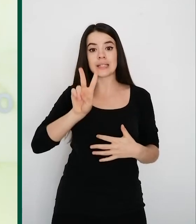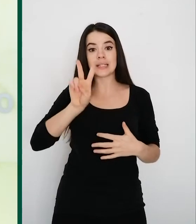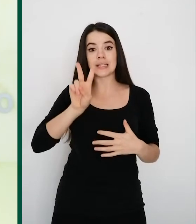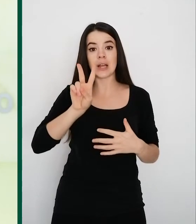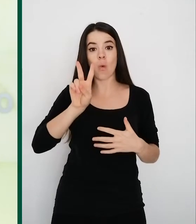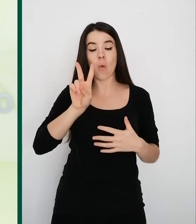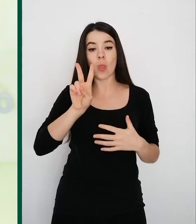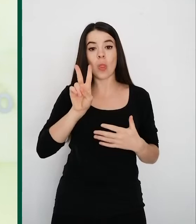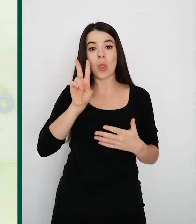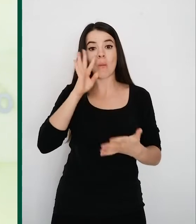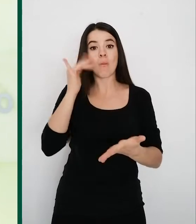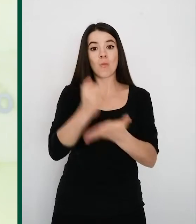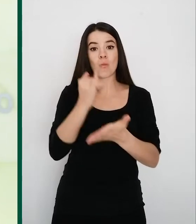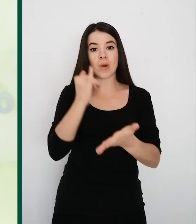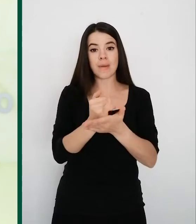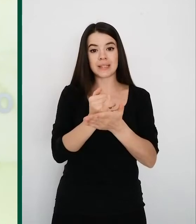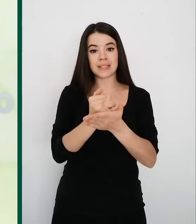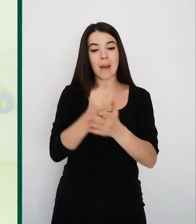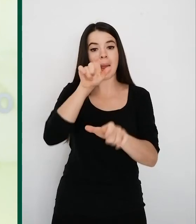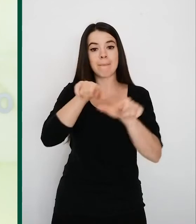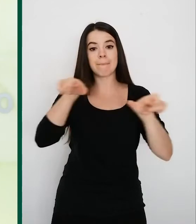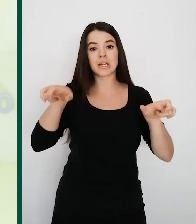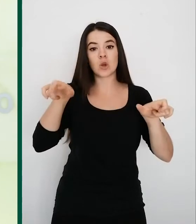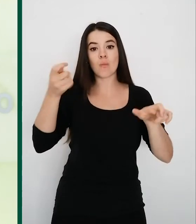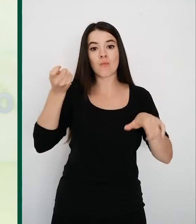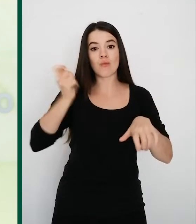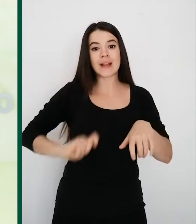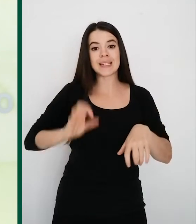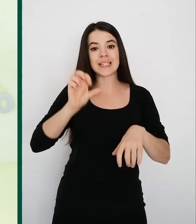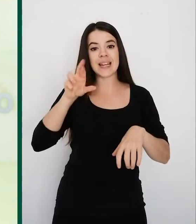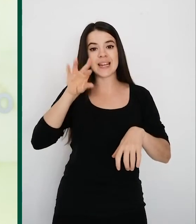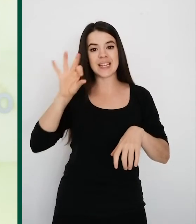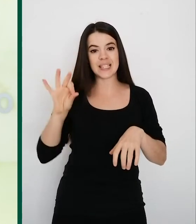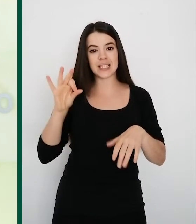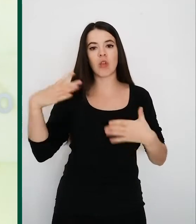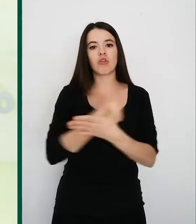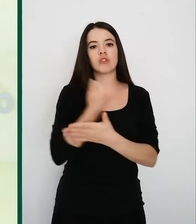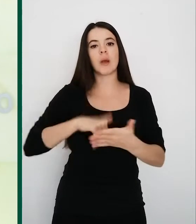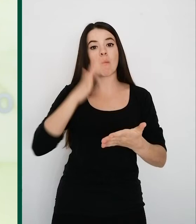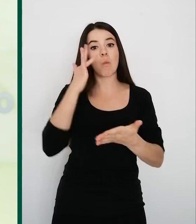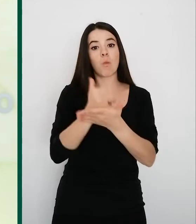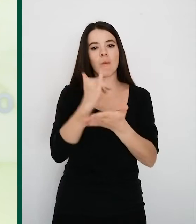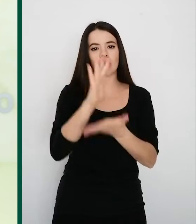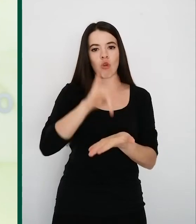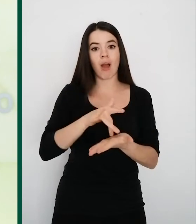segunda ronda de test a todos los profesionales del SERIS y además esta semana que viene